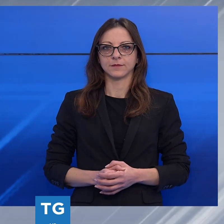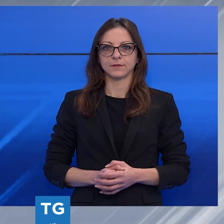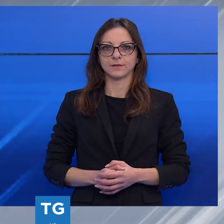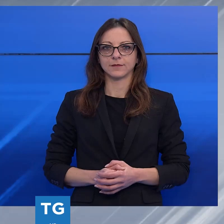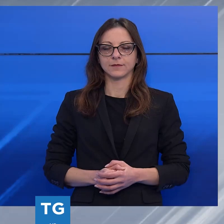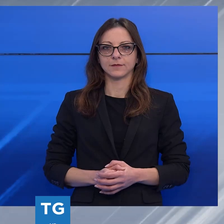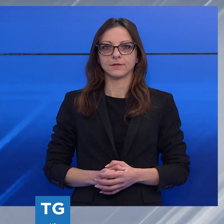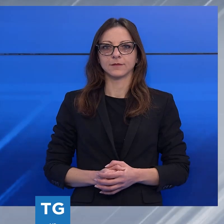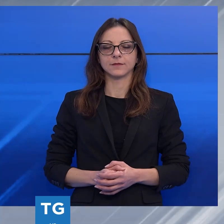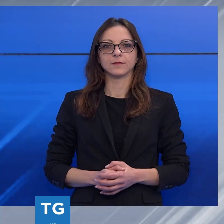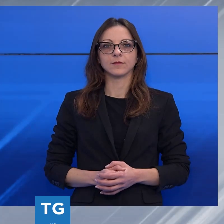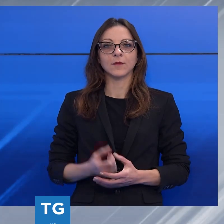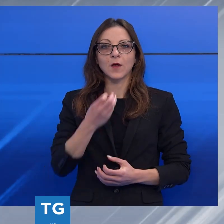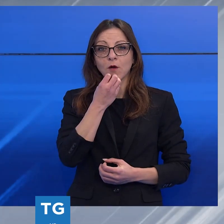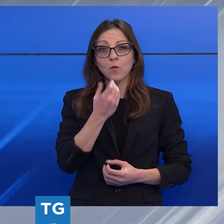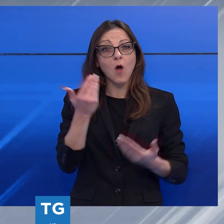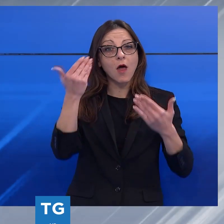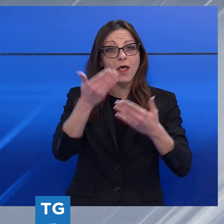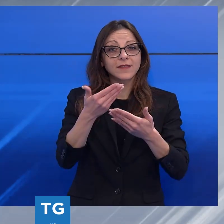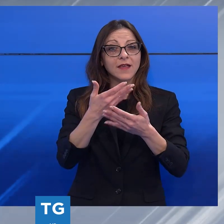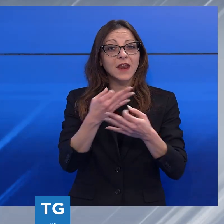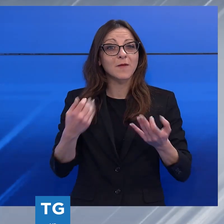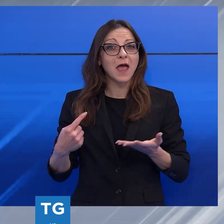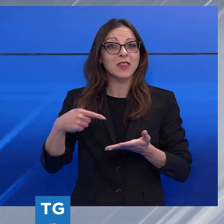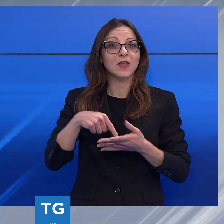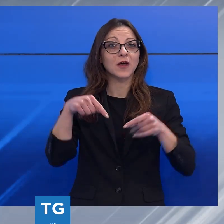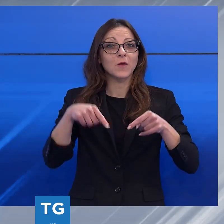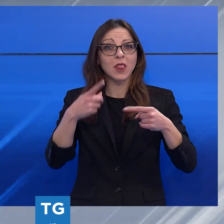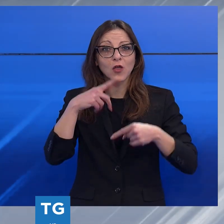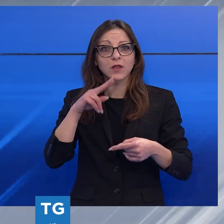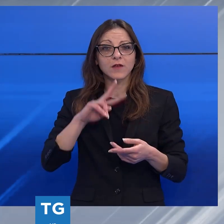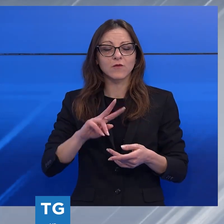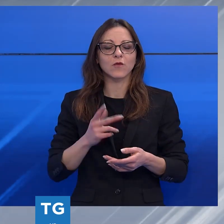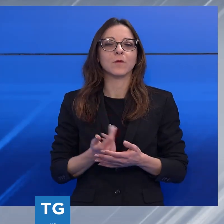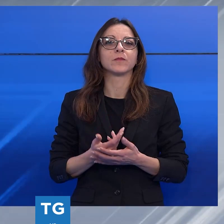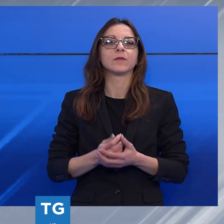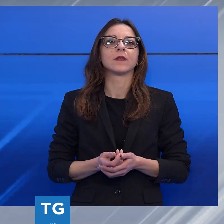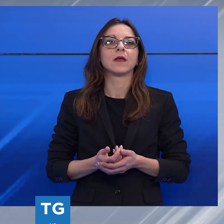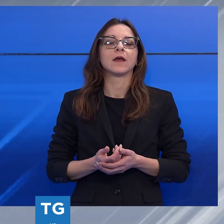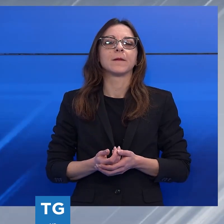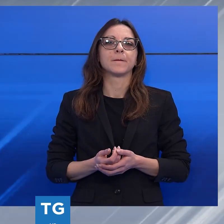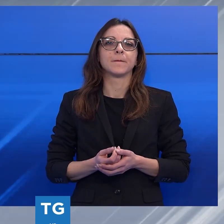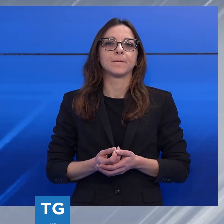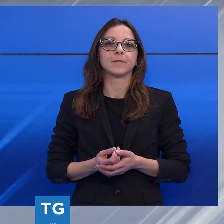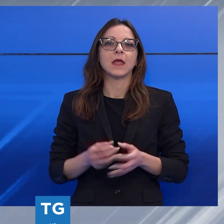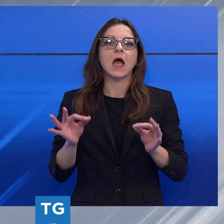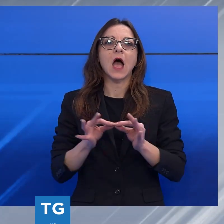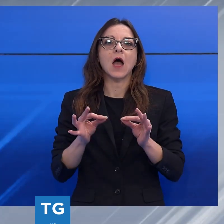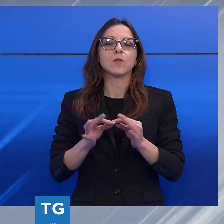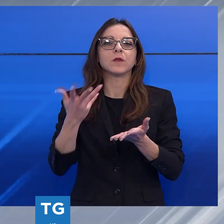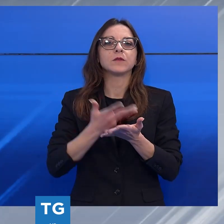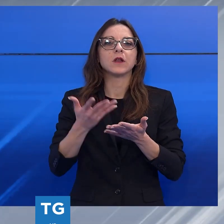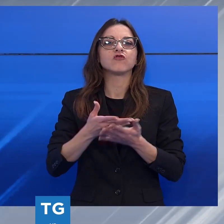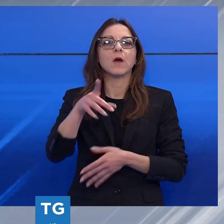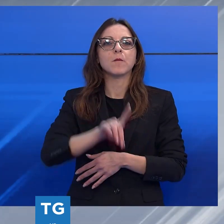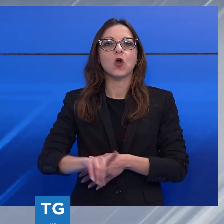A tutti voi la più cordiale buonasera e ben ritrovati dagli studi del TGNO, edizione dunque provinciale del nostro telegiornale che apriamo